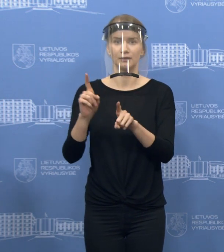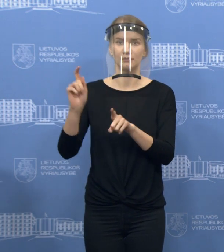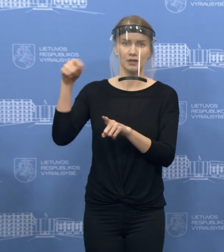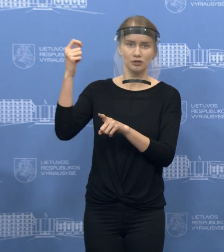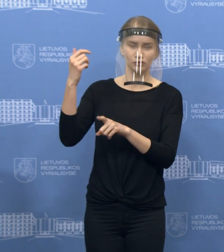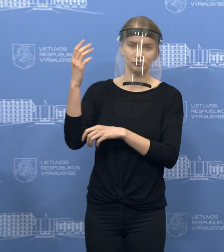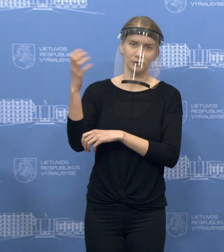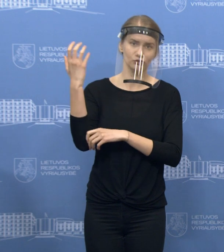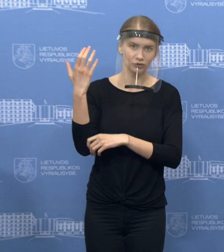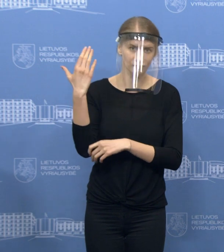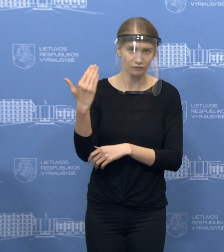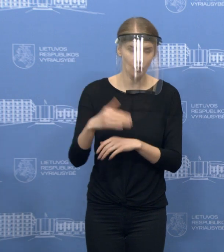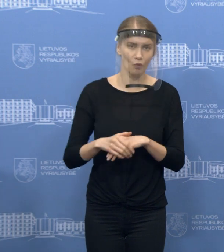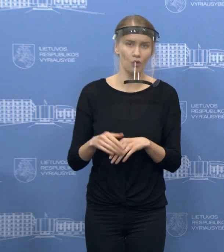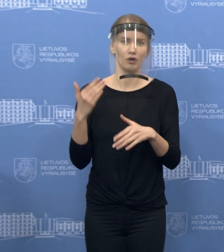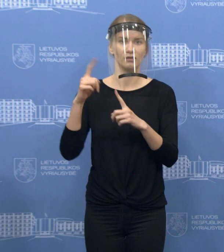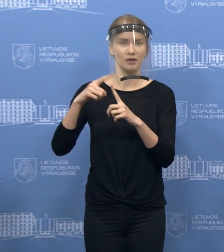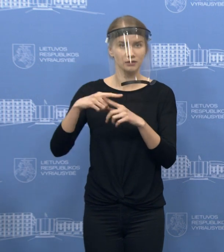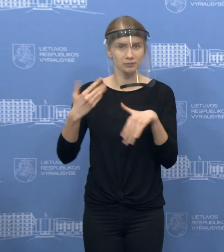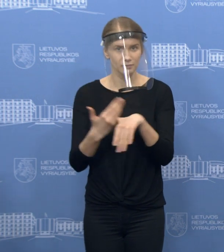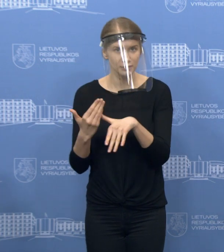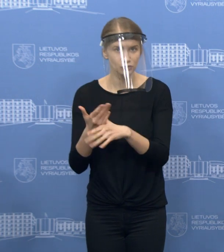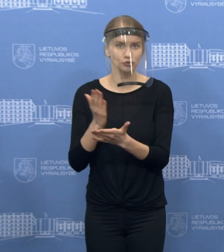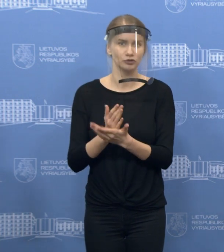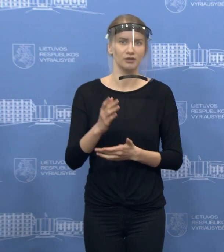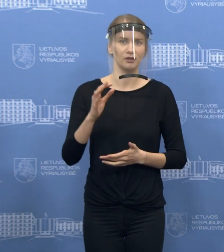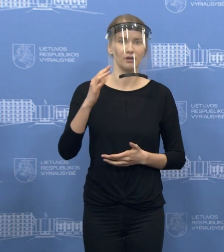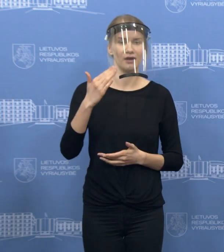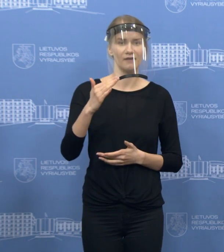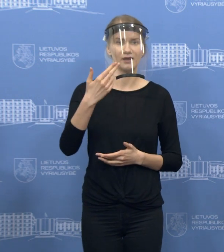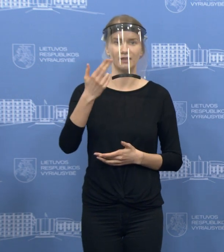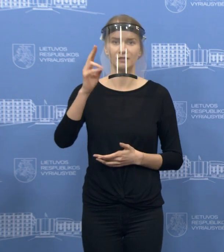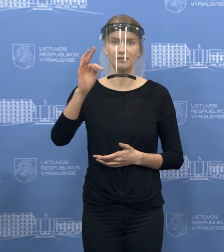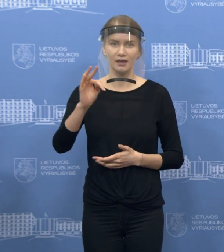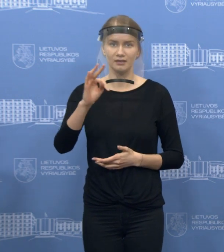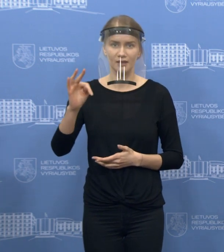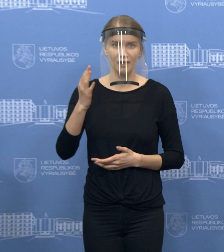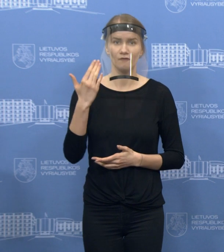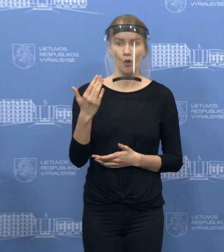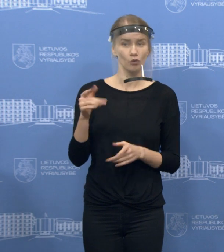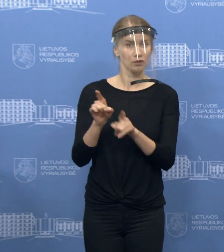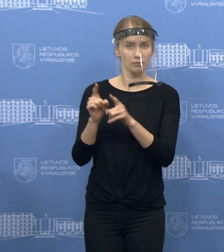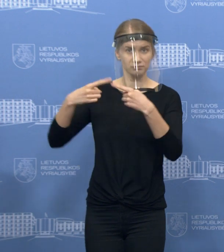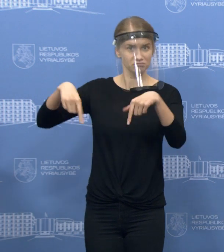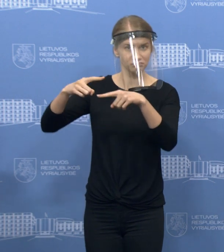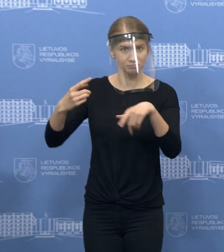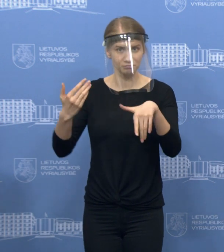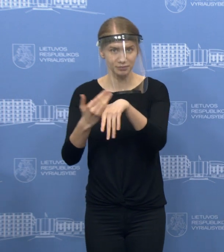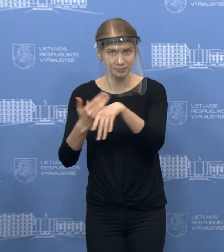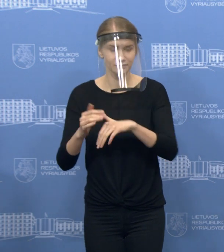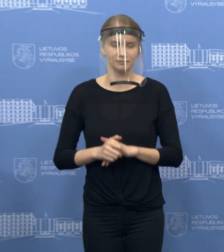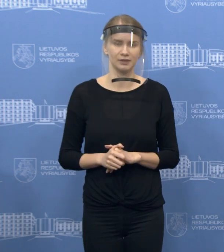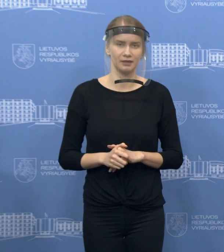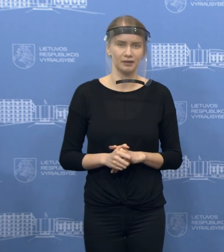apsaugos ir gelbėmų tarnyba, ir netgi FNTT pareigūnai, pasitelkiama karo